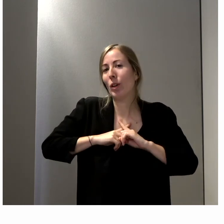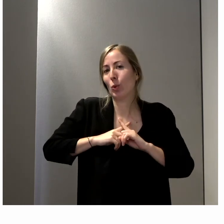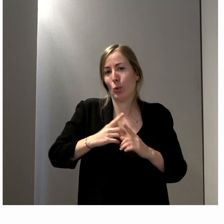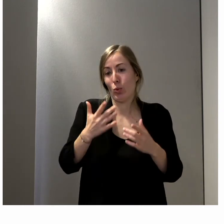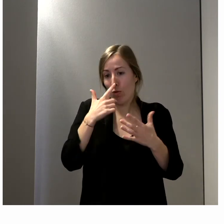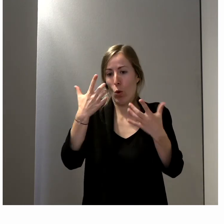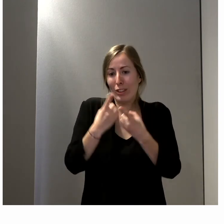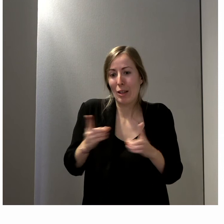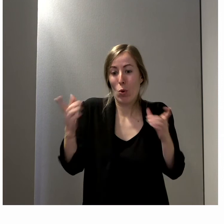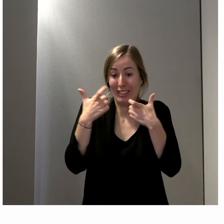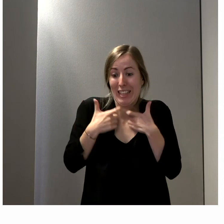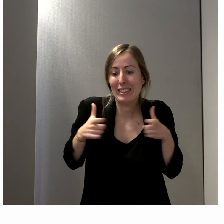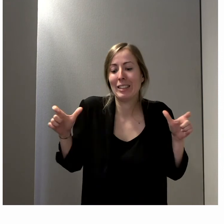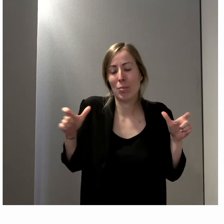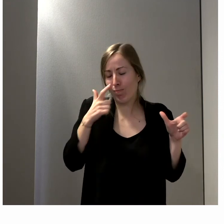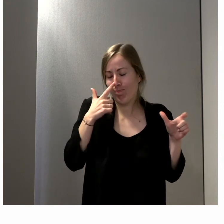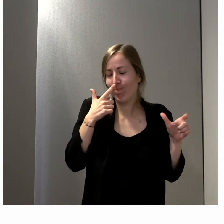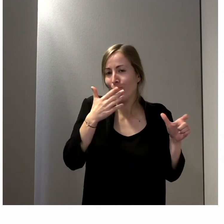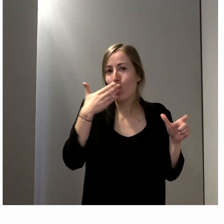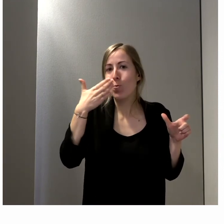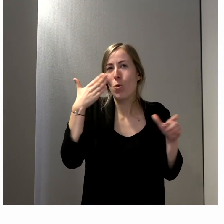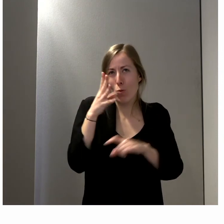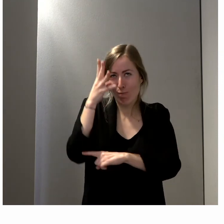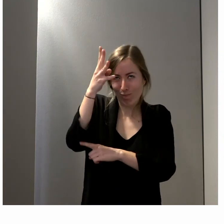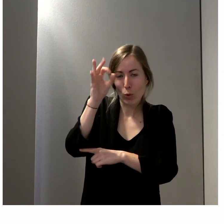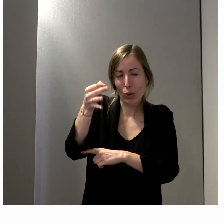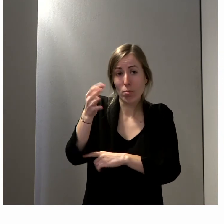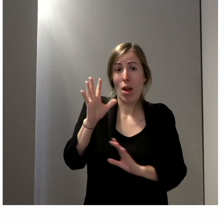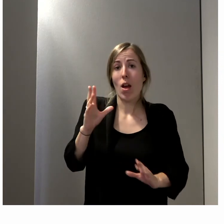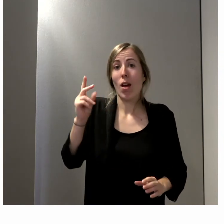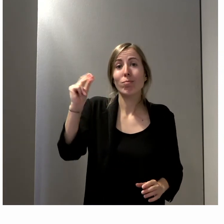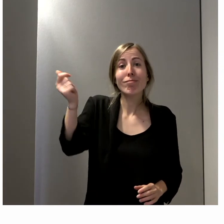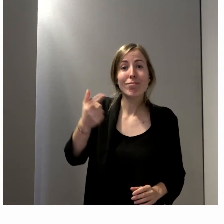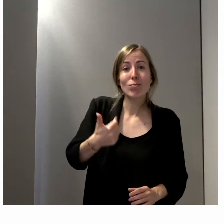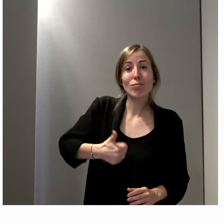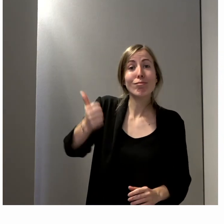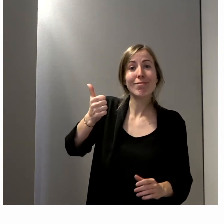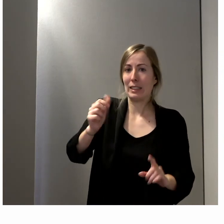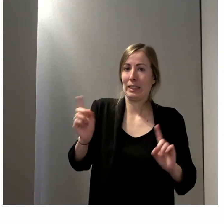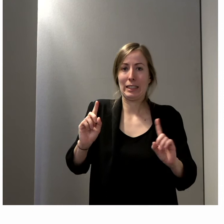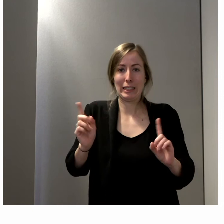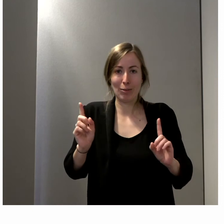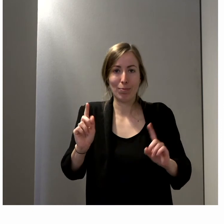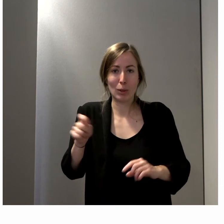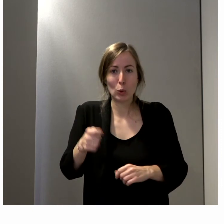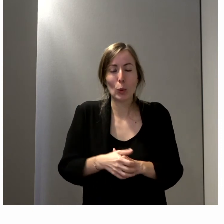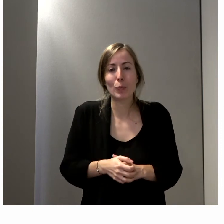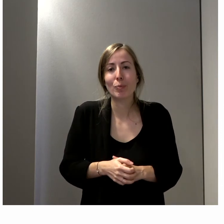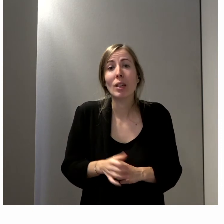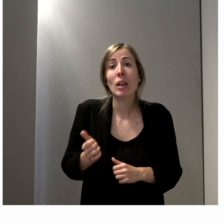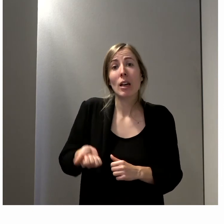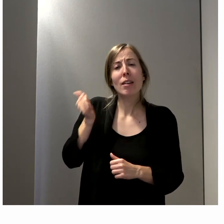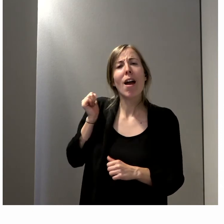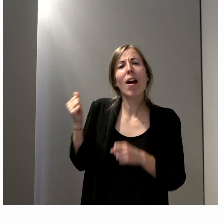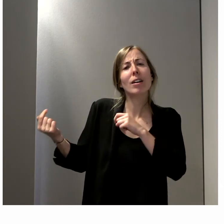que l'on veut accessible à tous. Maintenant, ça ne fait pas tout seul, mais hier, y avait, lors d'un débat,